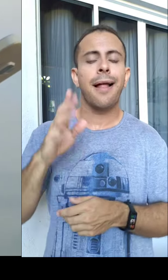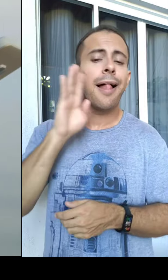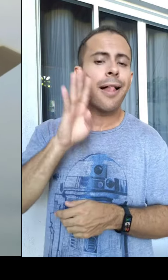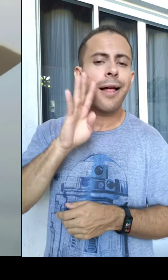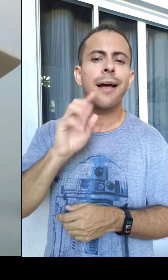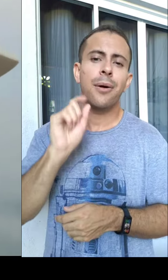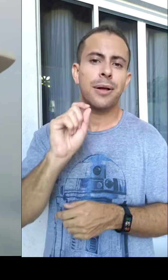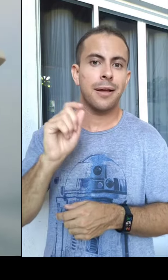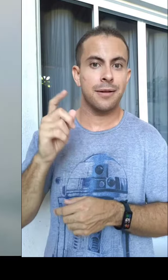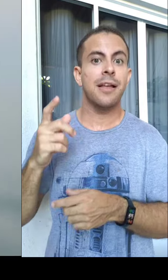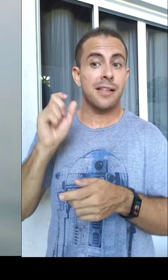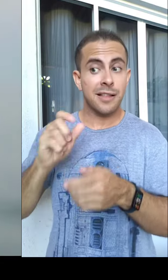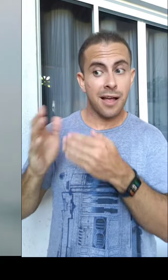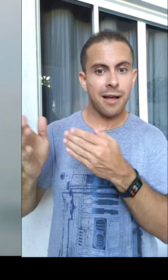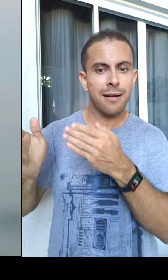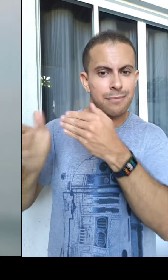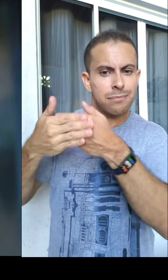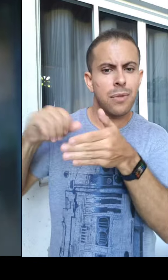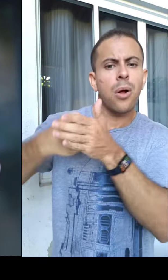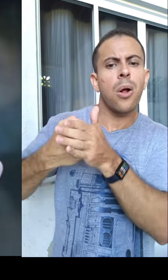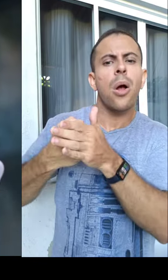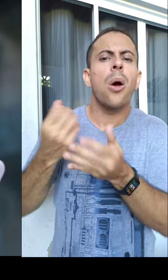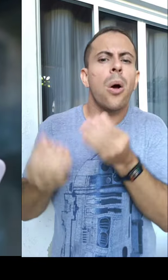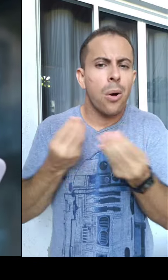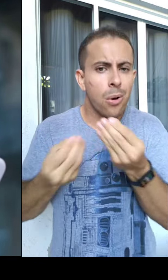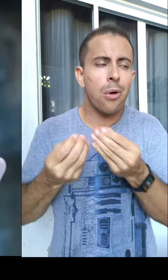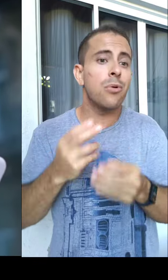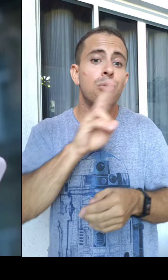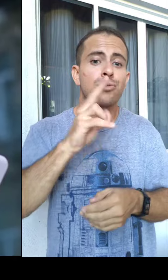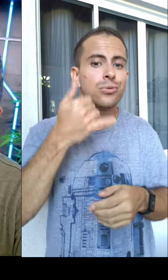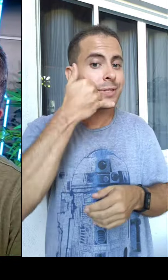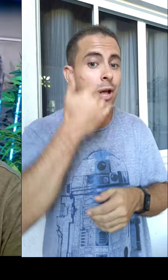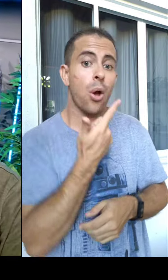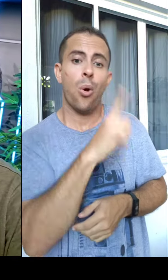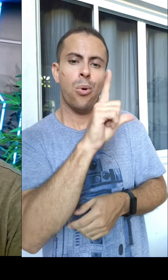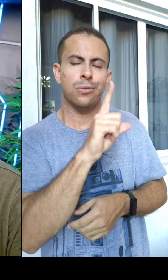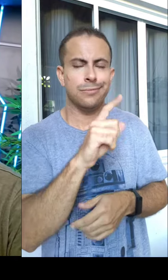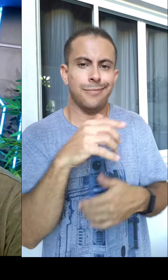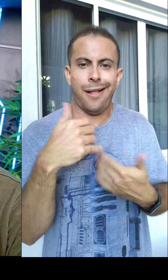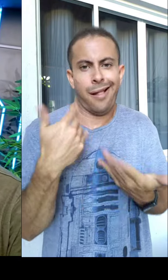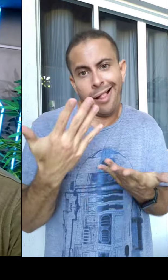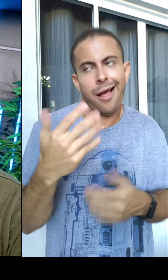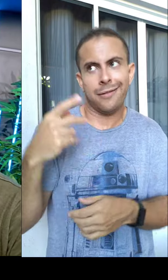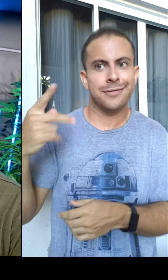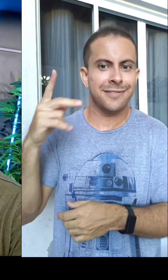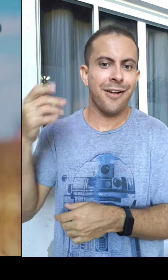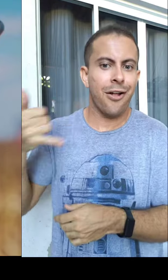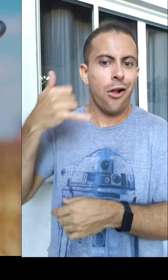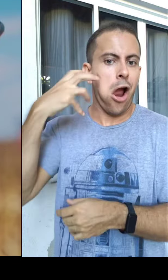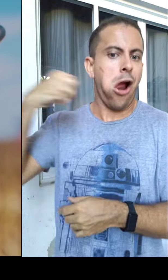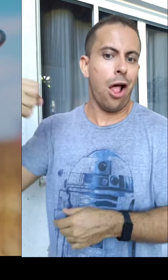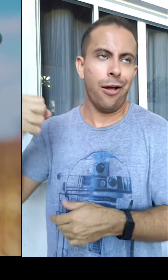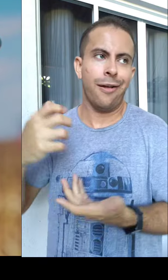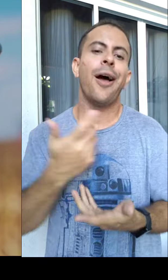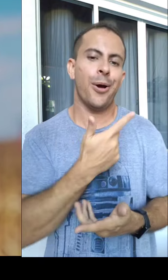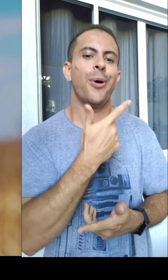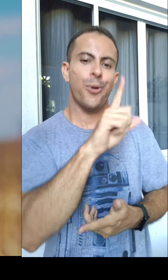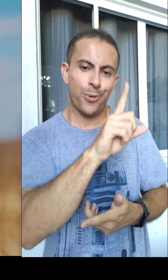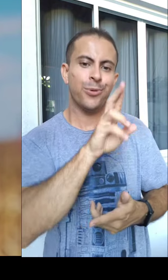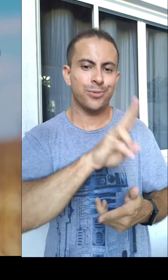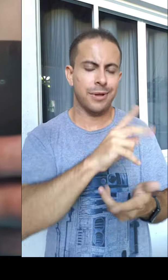é que depois, para fazer o bloqueio, você pode fazer usando outro do celular. Claro, se você for roubado, você não vai conseguir fazer dele. Você pode acessar